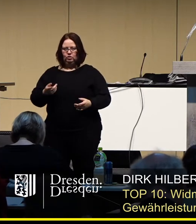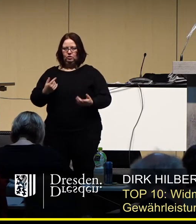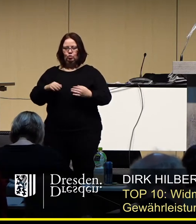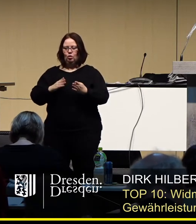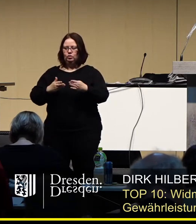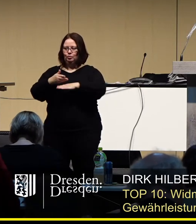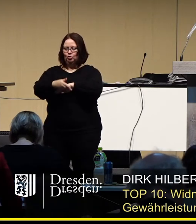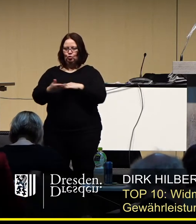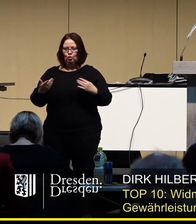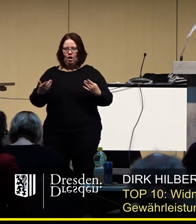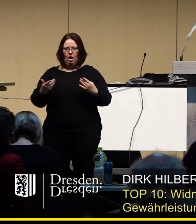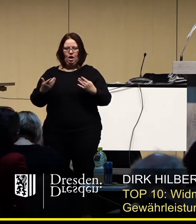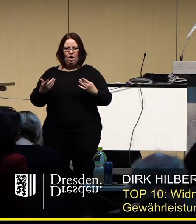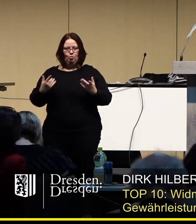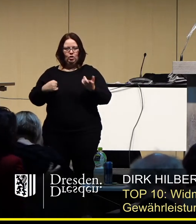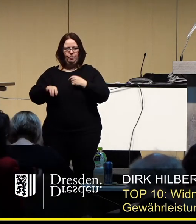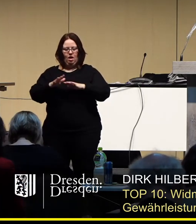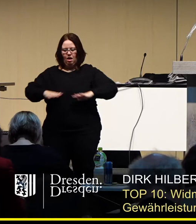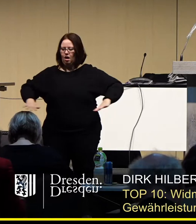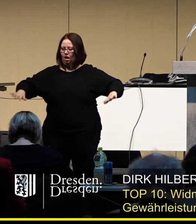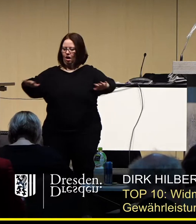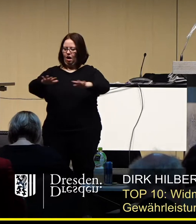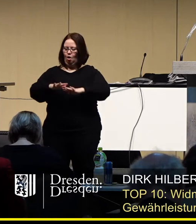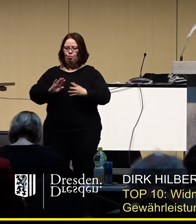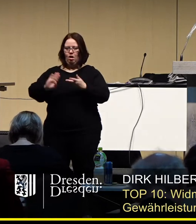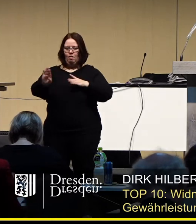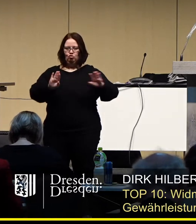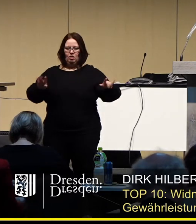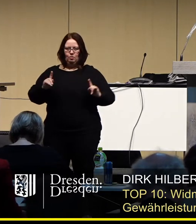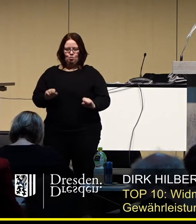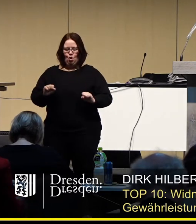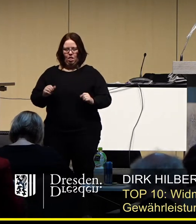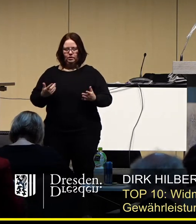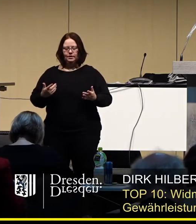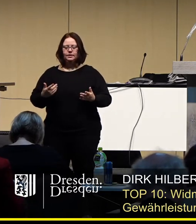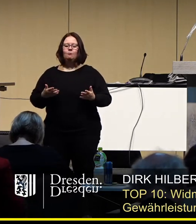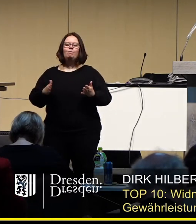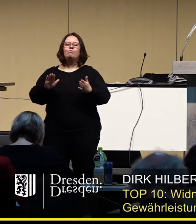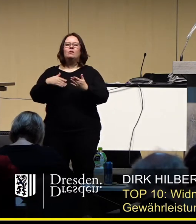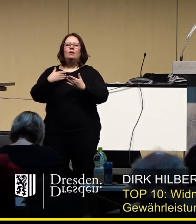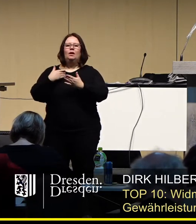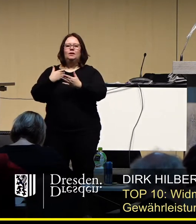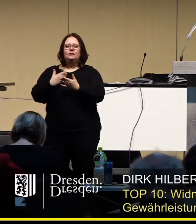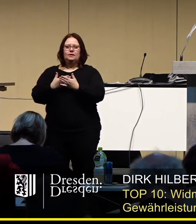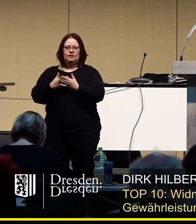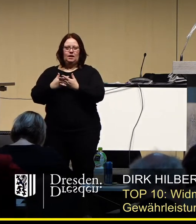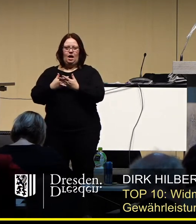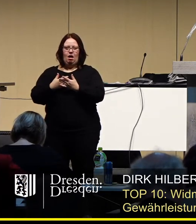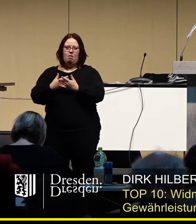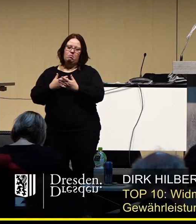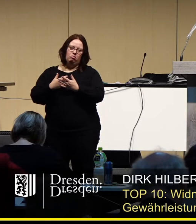Besuche mit mehr Raum entsprechend ausstatten. Deswegen sind in den